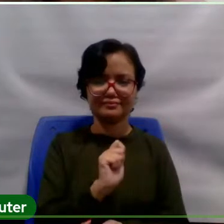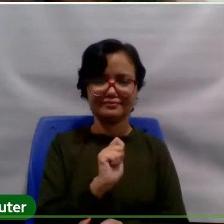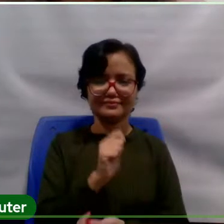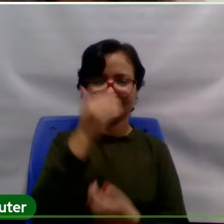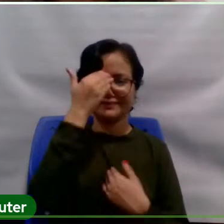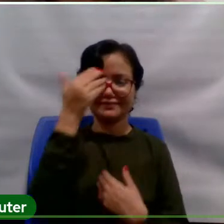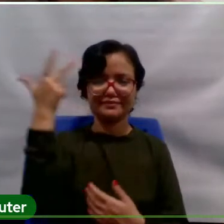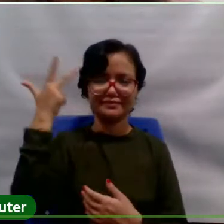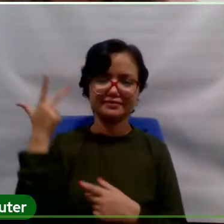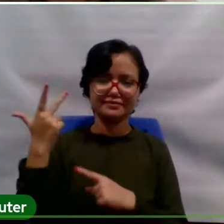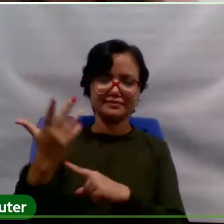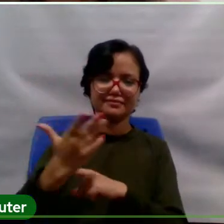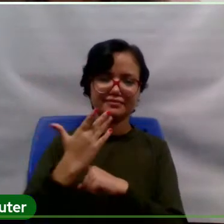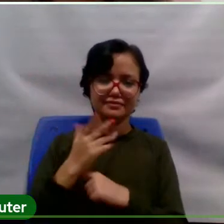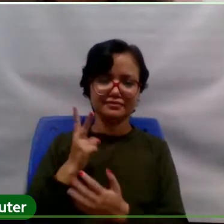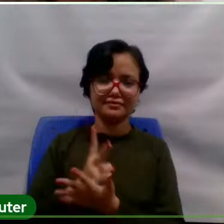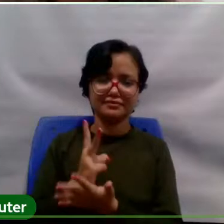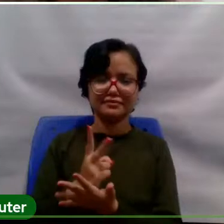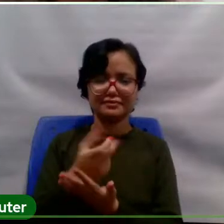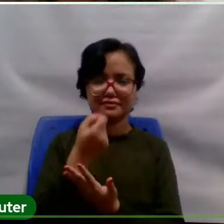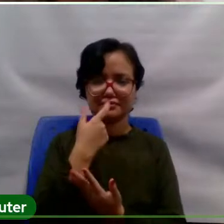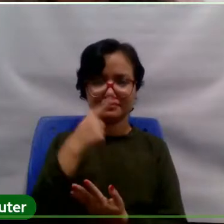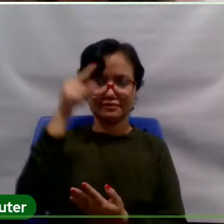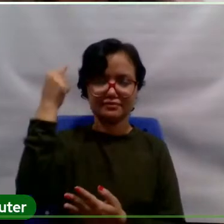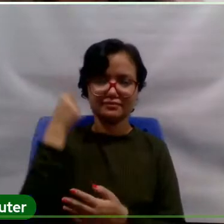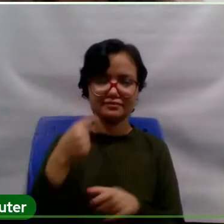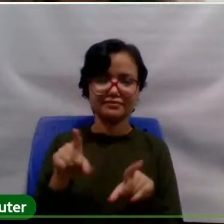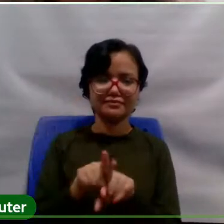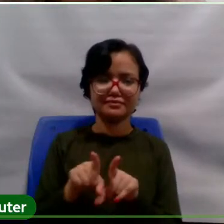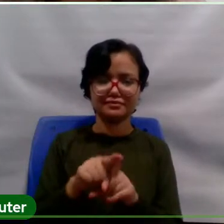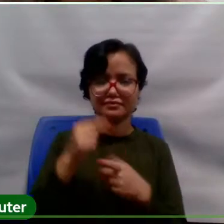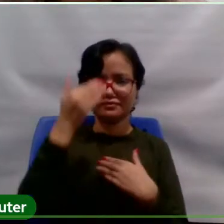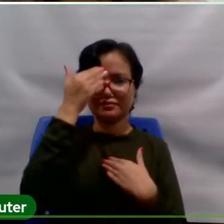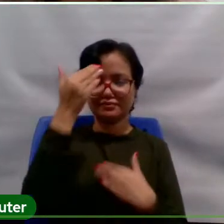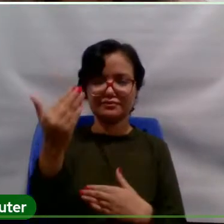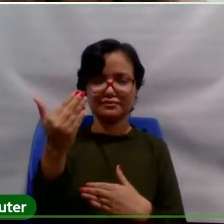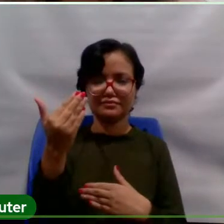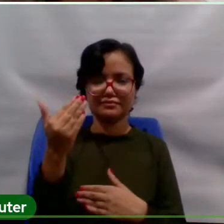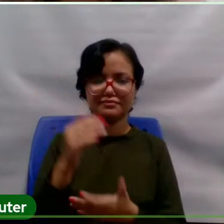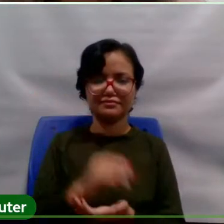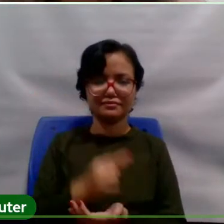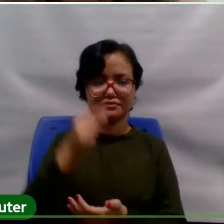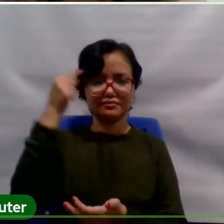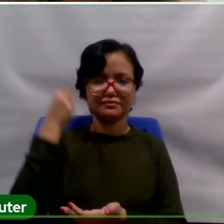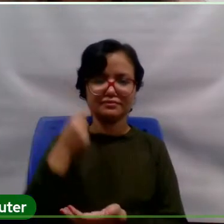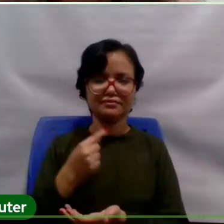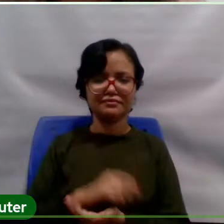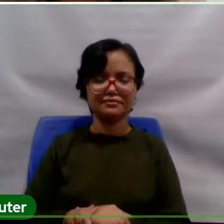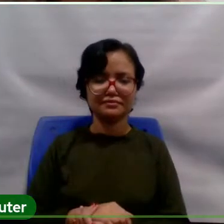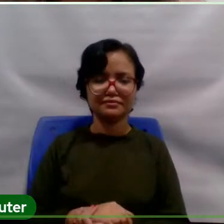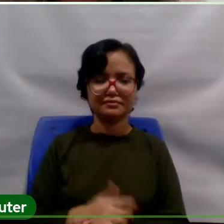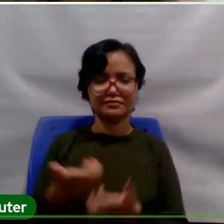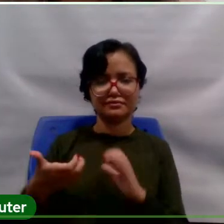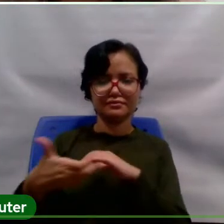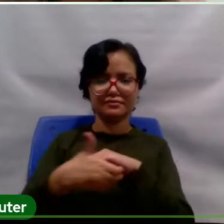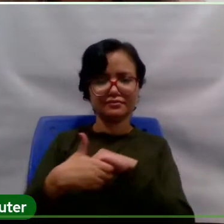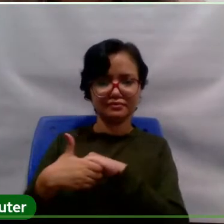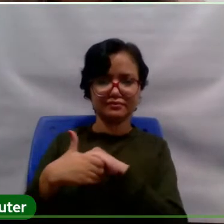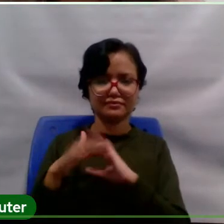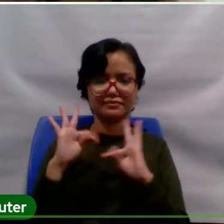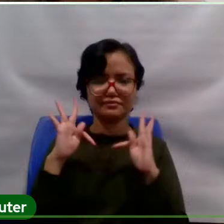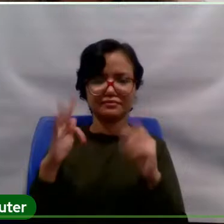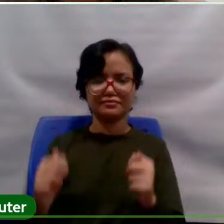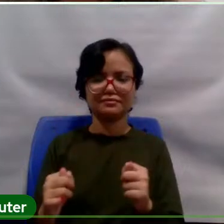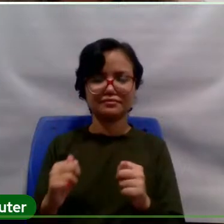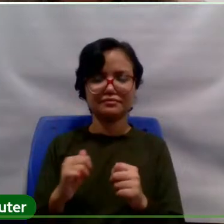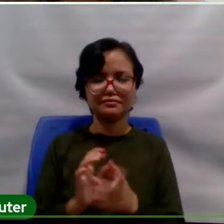Eu acho que o Antônio está aí também, né? Obrigado, Antônio. E quero saudar também a todos que estão